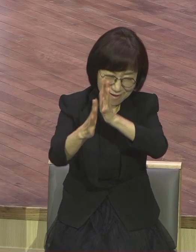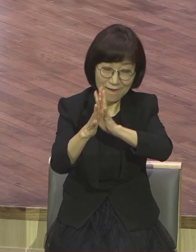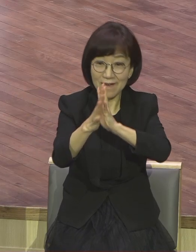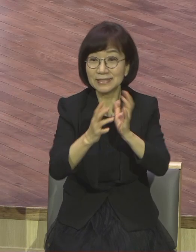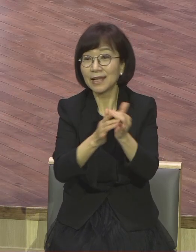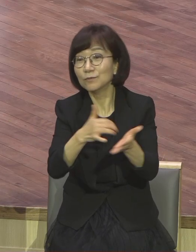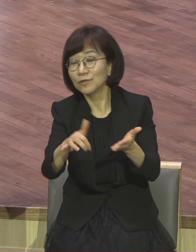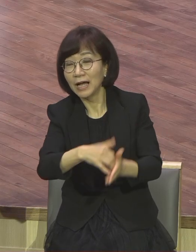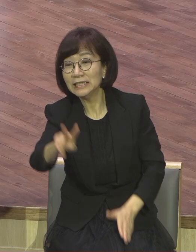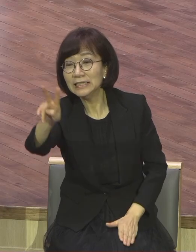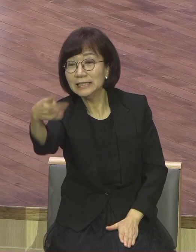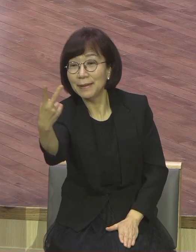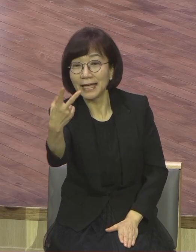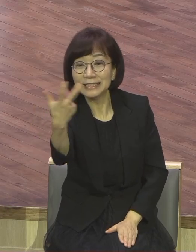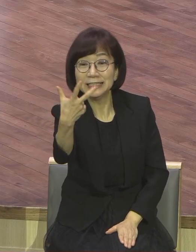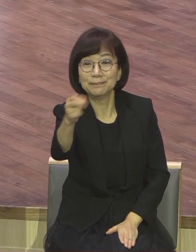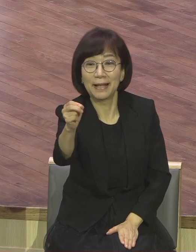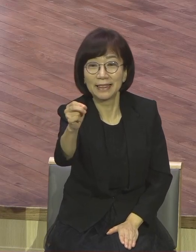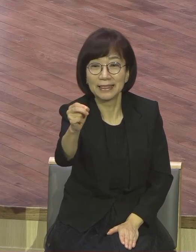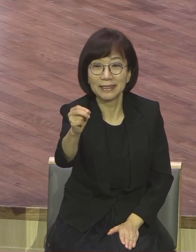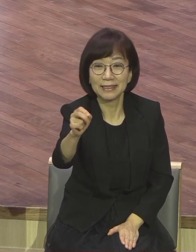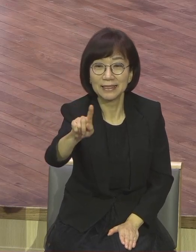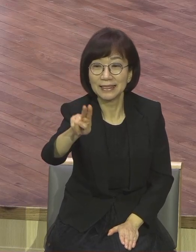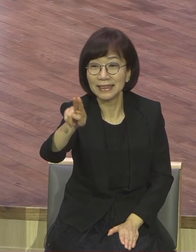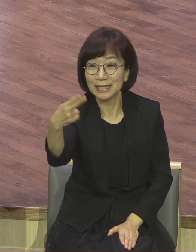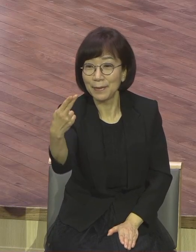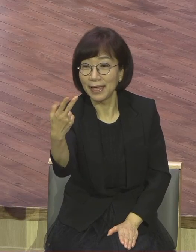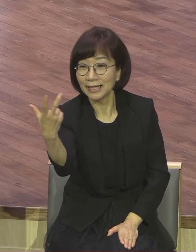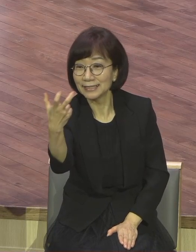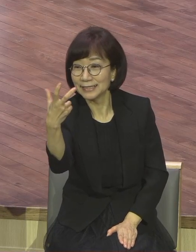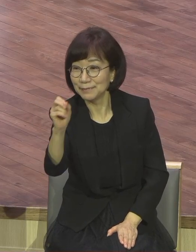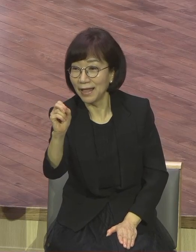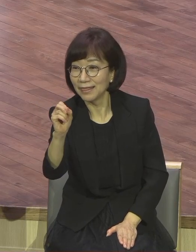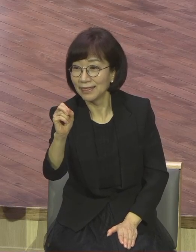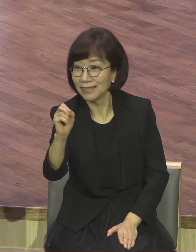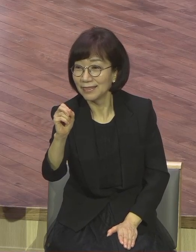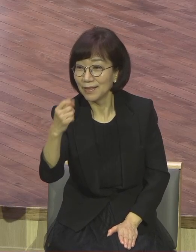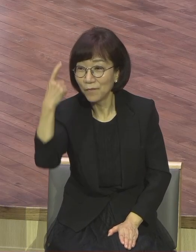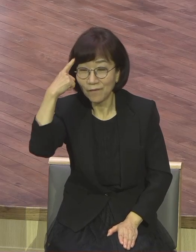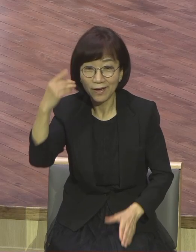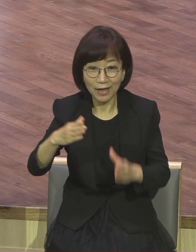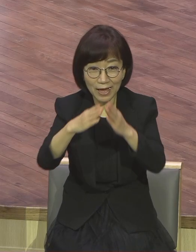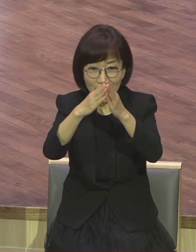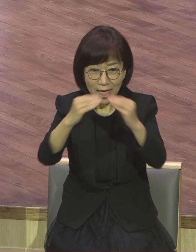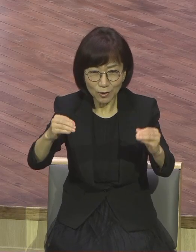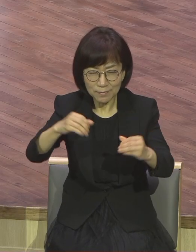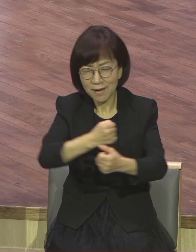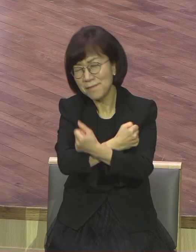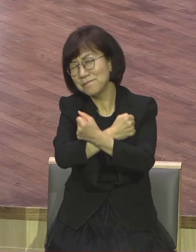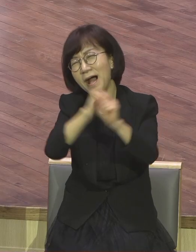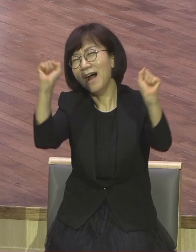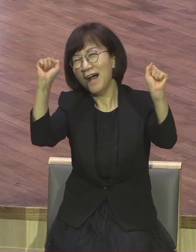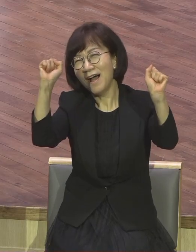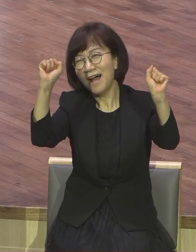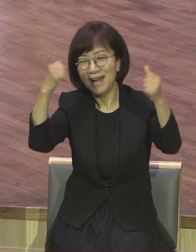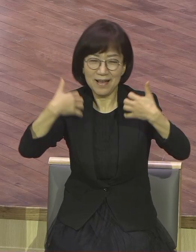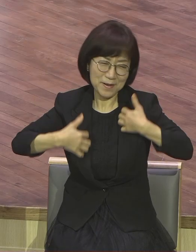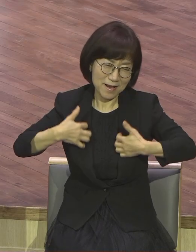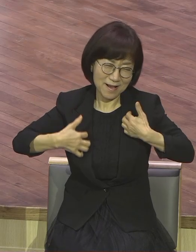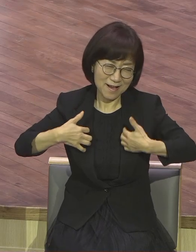최고 명절이니까. 6월절. 왜? 애굽에서 해방된 그 양의 피 바르고 나온 그날이잖아요. 그걸 기념하는데